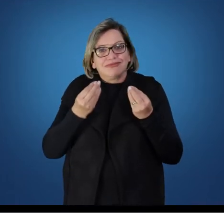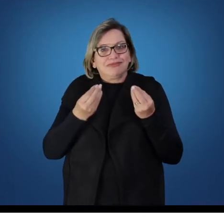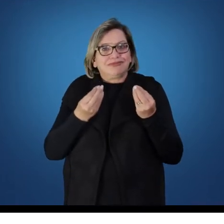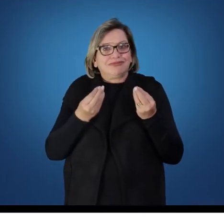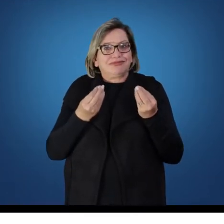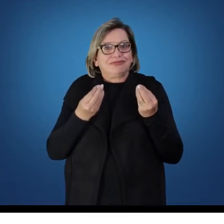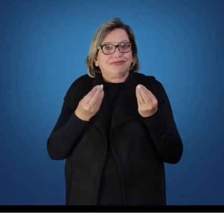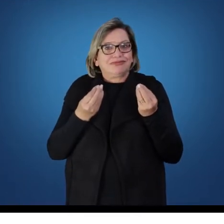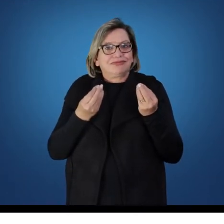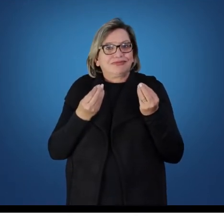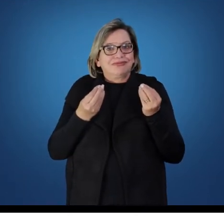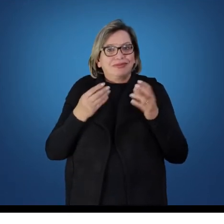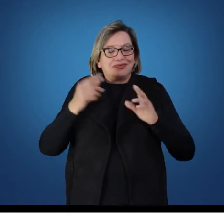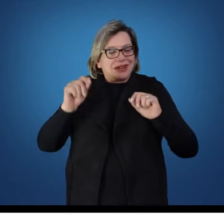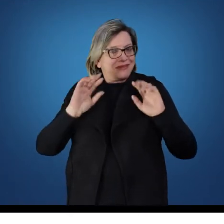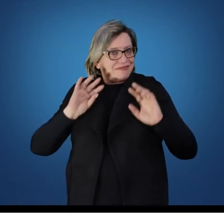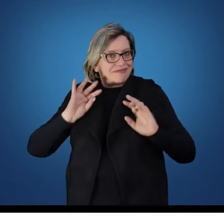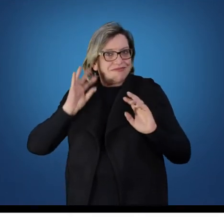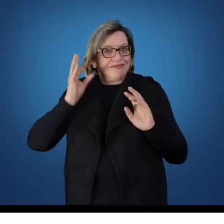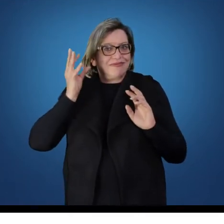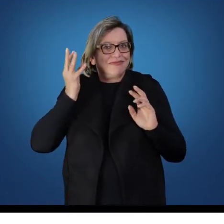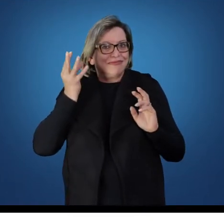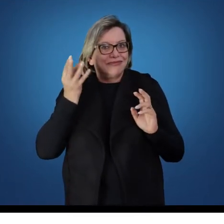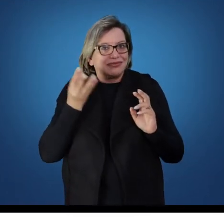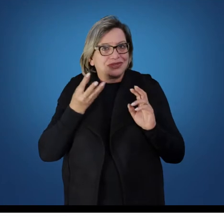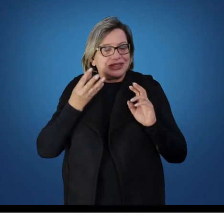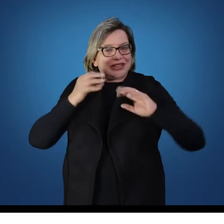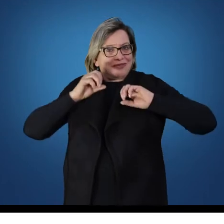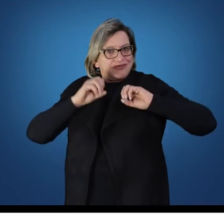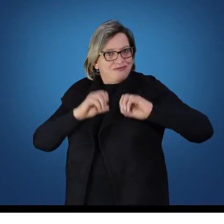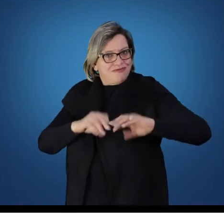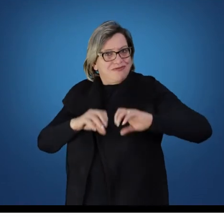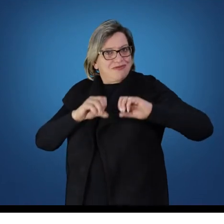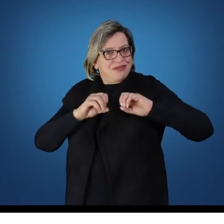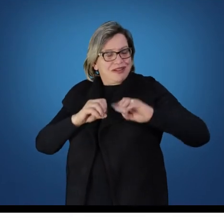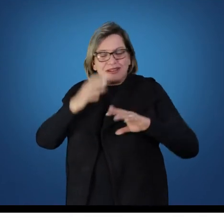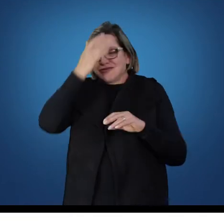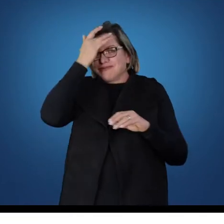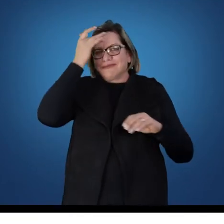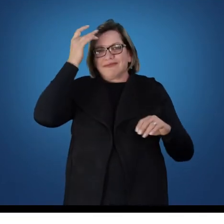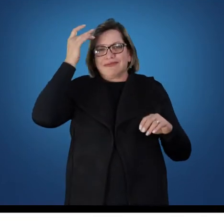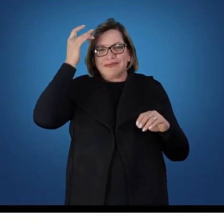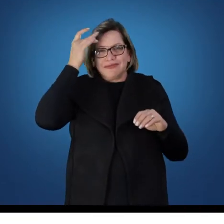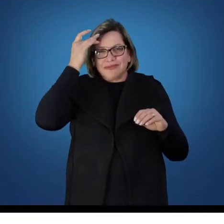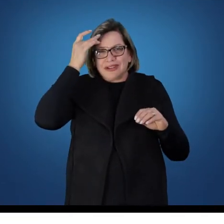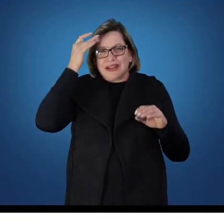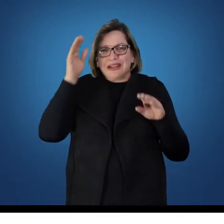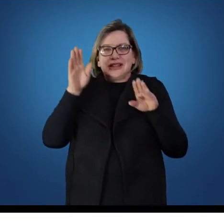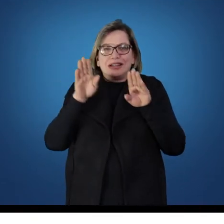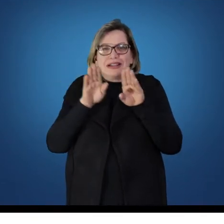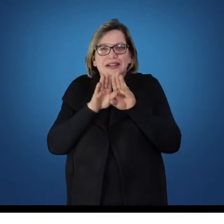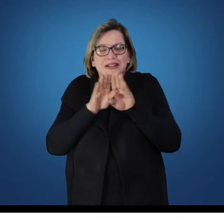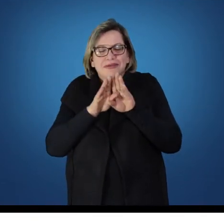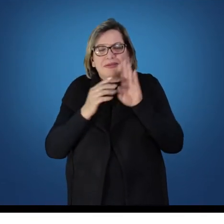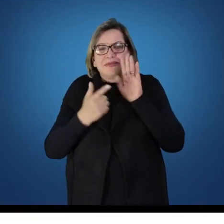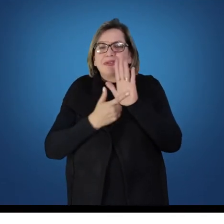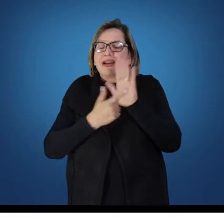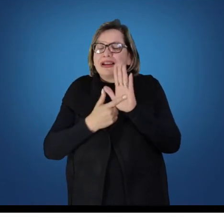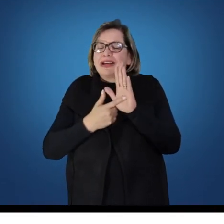para promover, então, a educabilidade do indivíduo, muito voltada para a questão da melhoria da saúde, ainda.